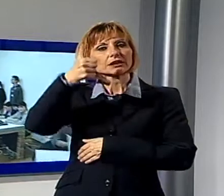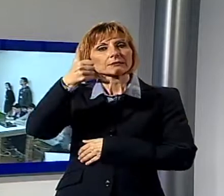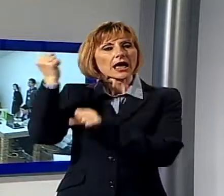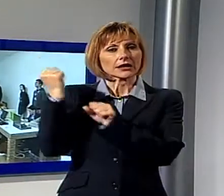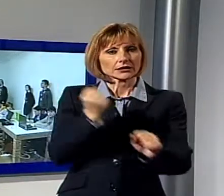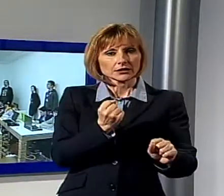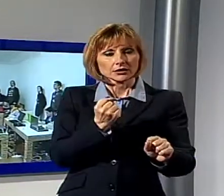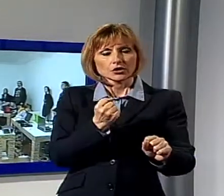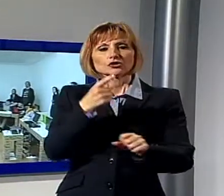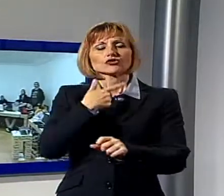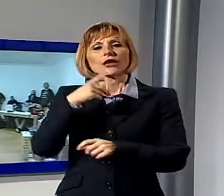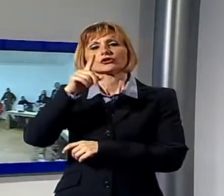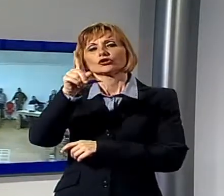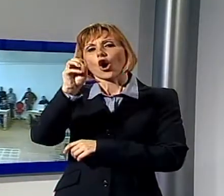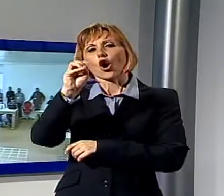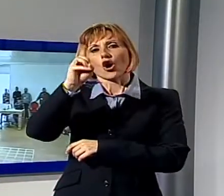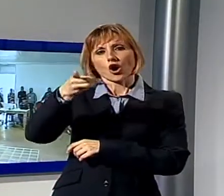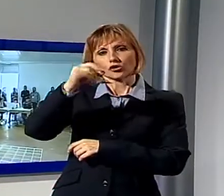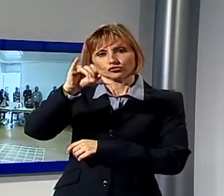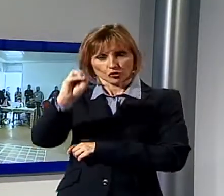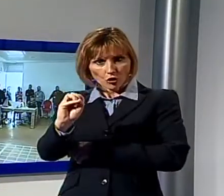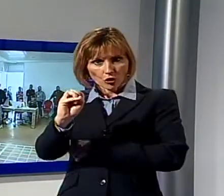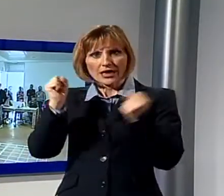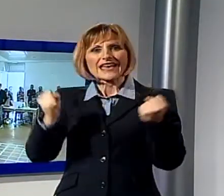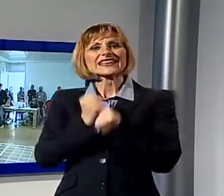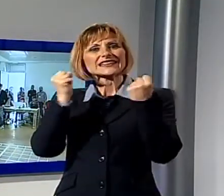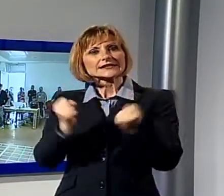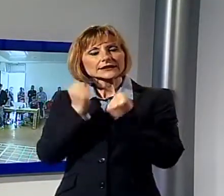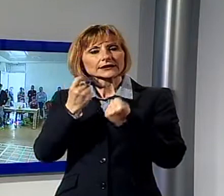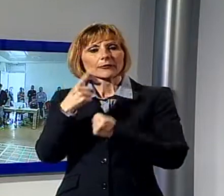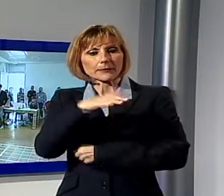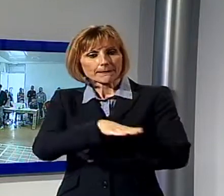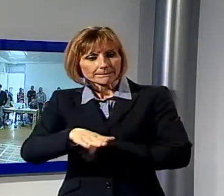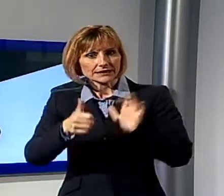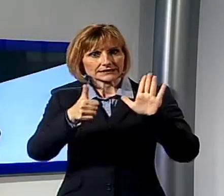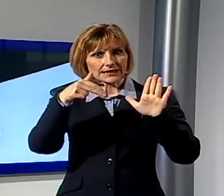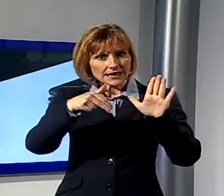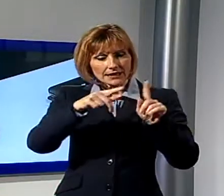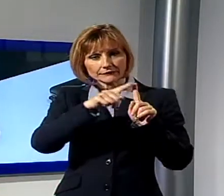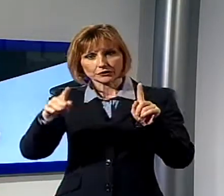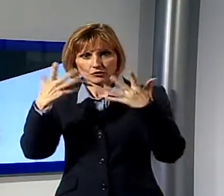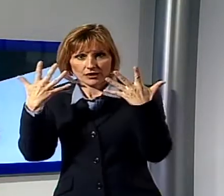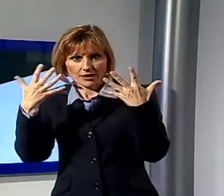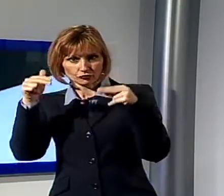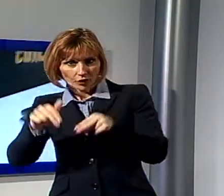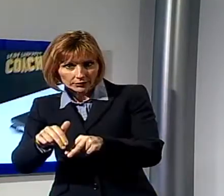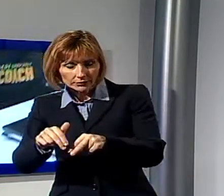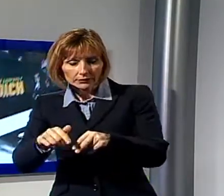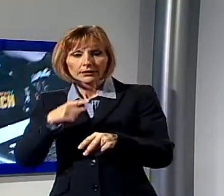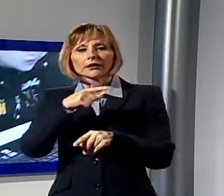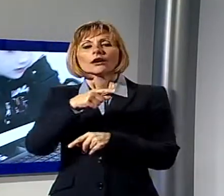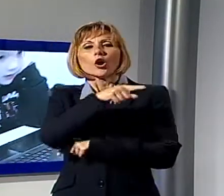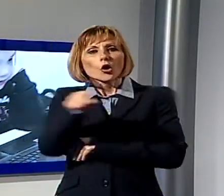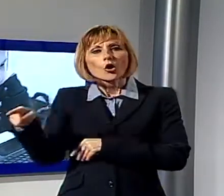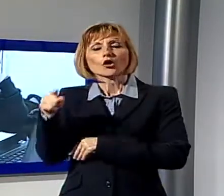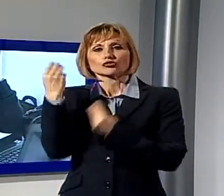lucchese del Coder Dojo, un'iniziativa destinata a bambini di età compresa tra i 6 e 10 anni che hanno imparato giocando